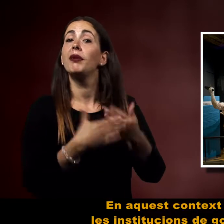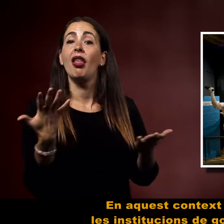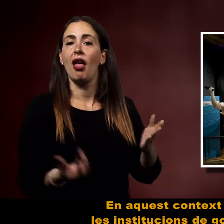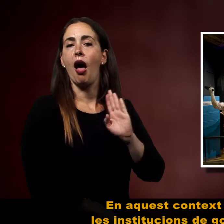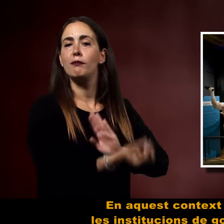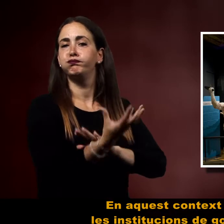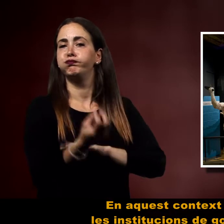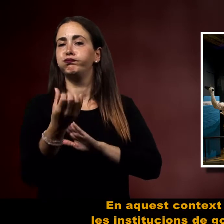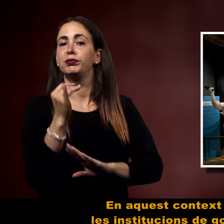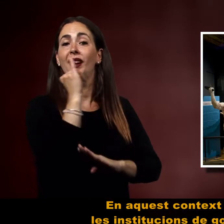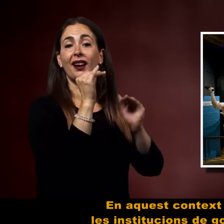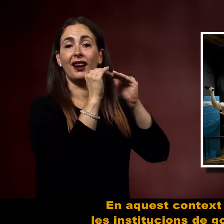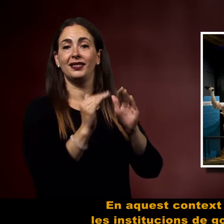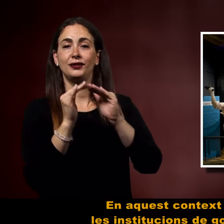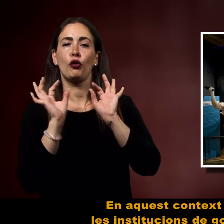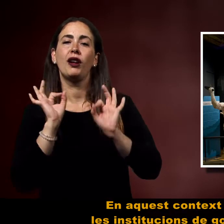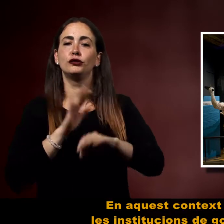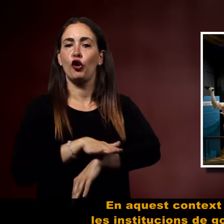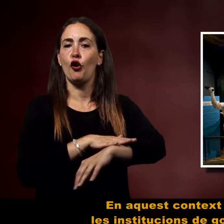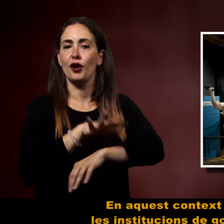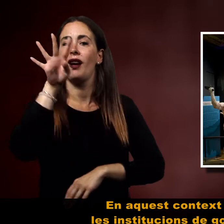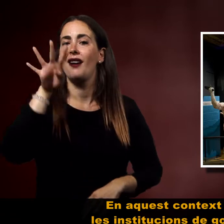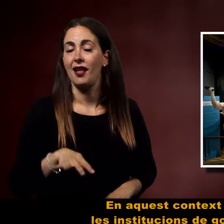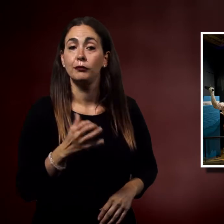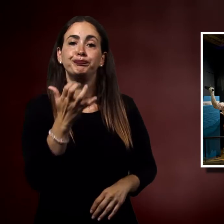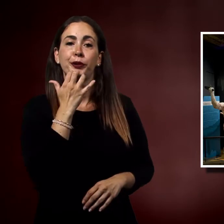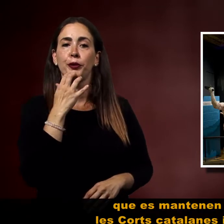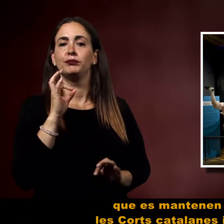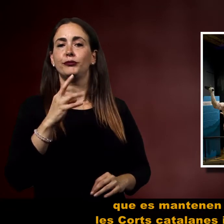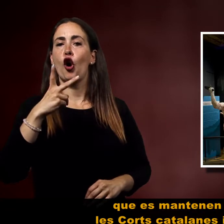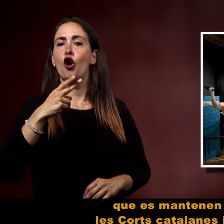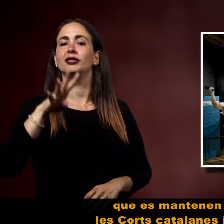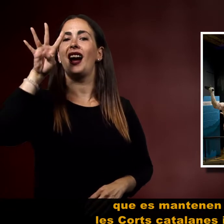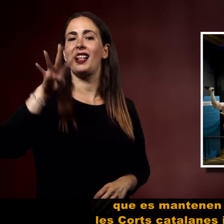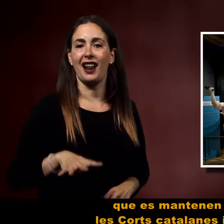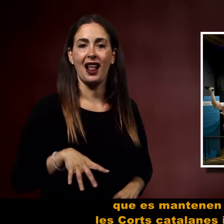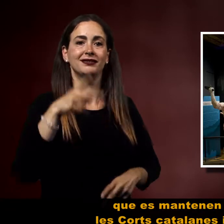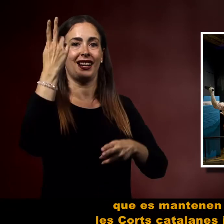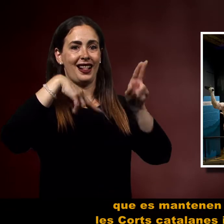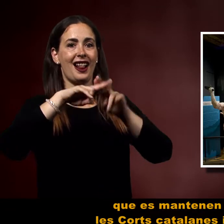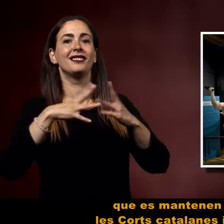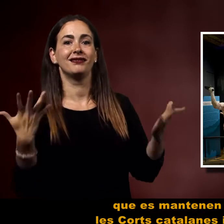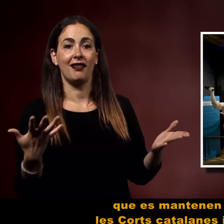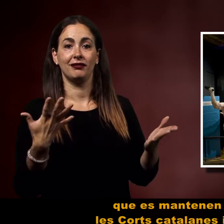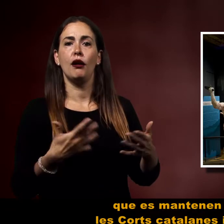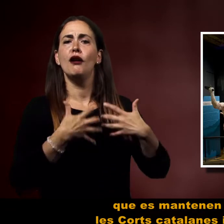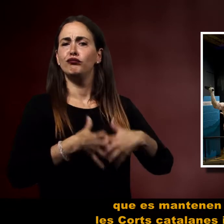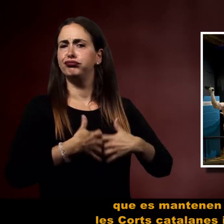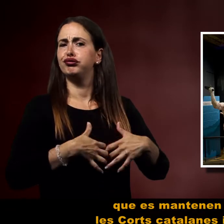les institucions de govern catalanes que es mantenen fins al 1714, les Corts Catalanes i la Generalitat.